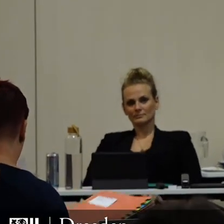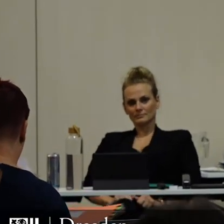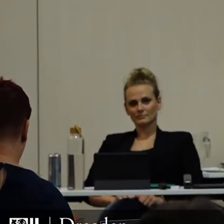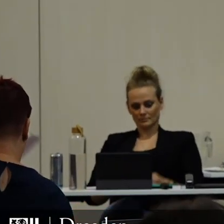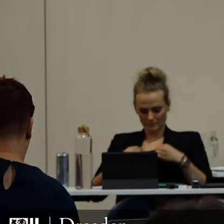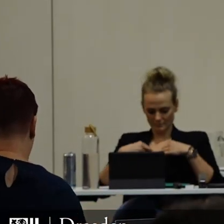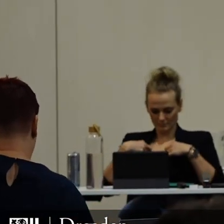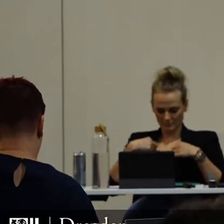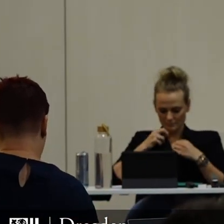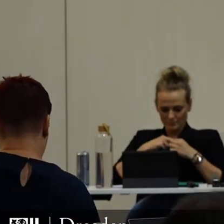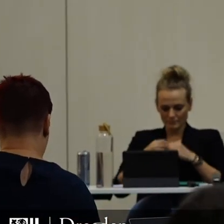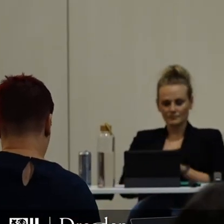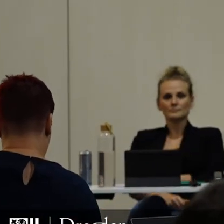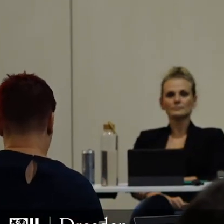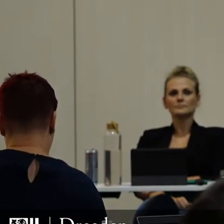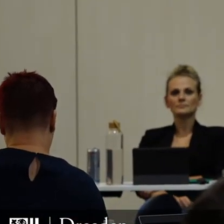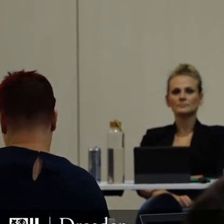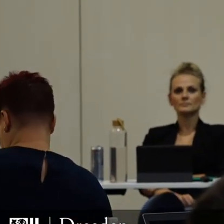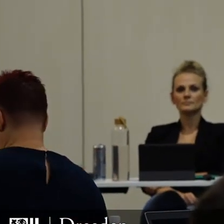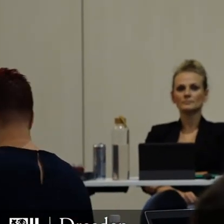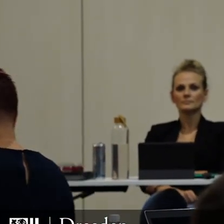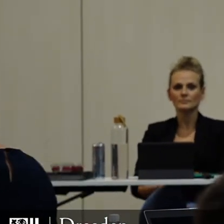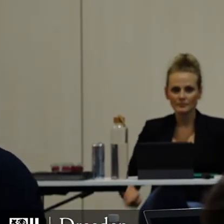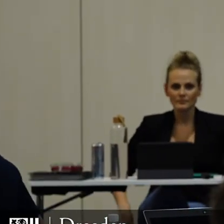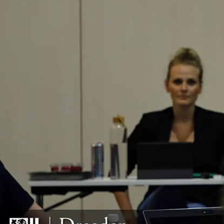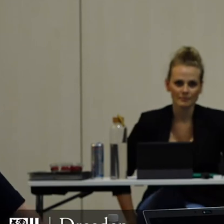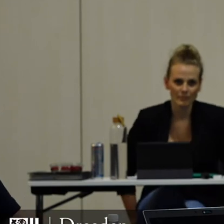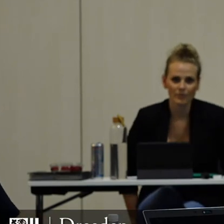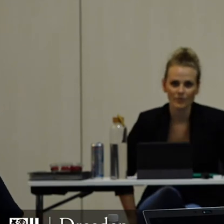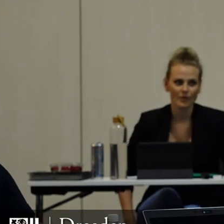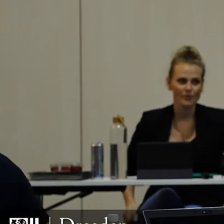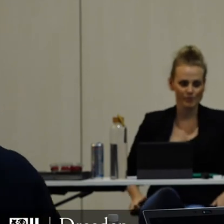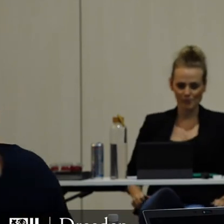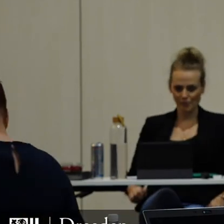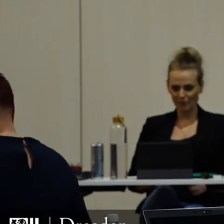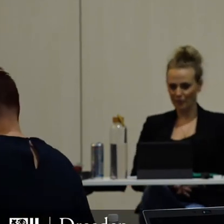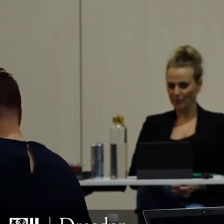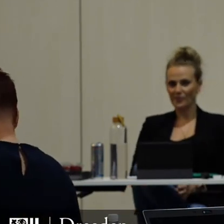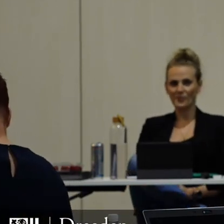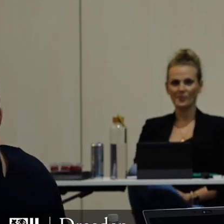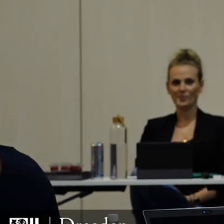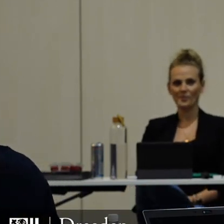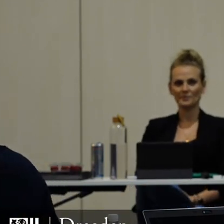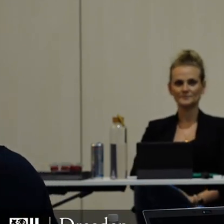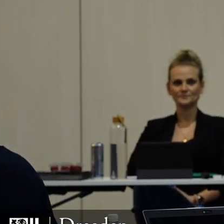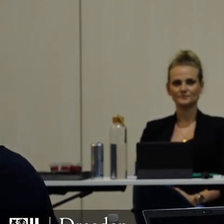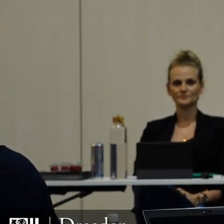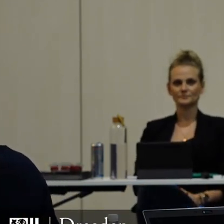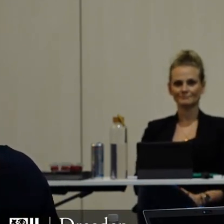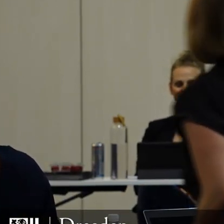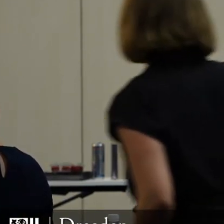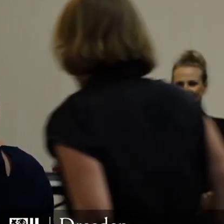unwidersprochen abgesprochen worden ist, eine Familie zu sein. Natürlich sind sie alle Familien und herzlichen Dank für ihren Einsatz während der Krise.